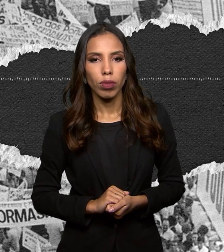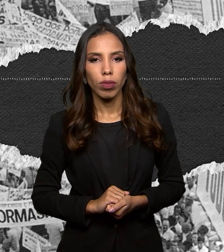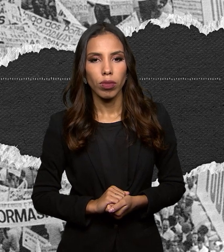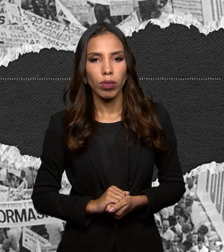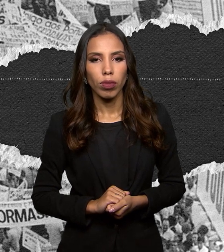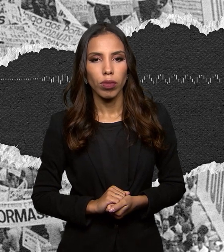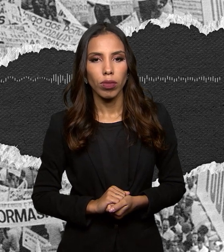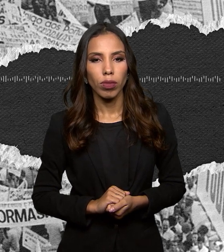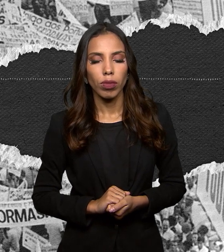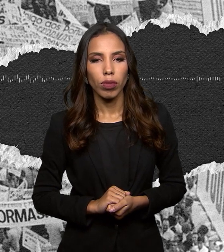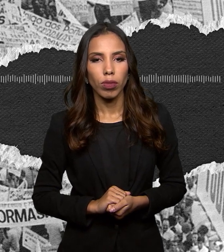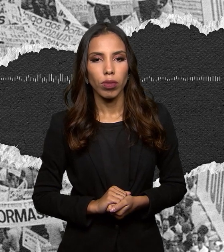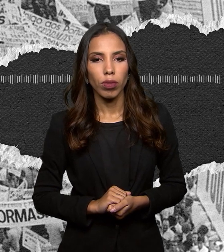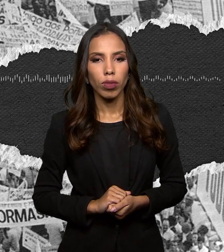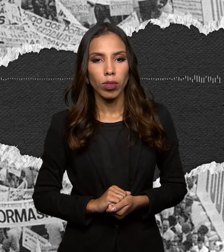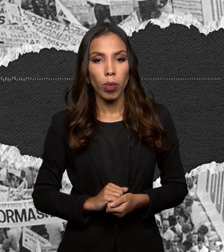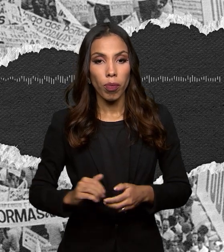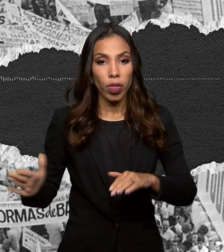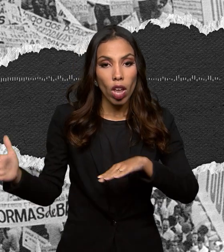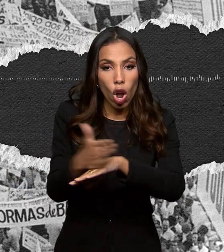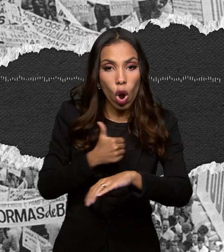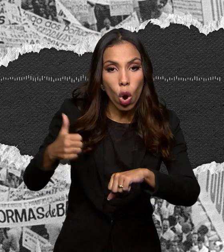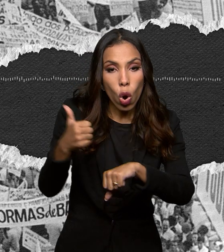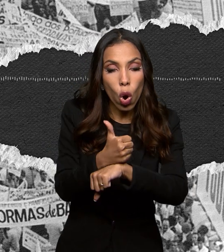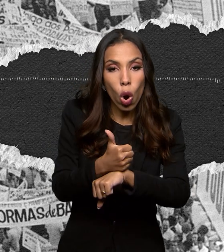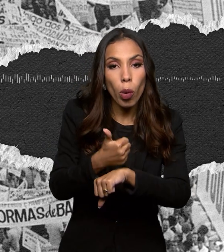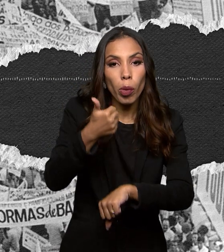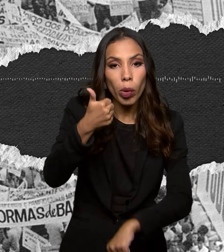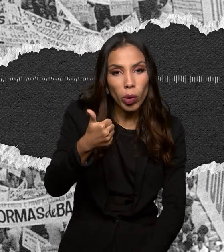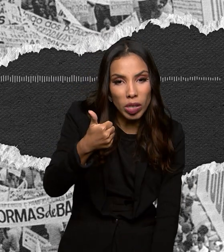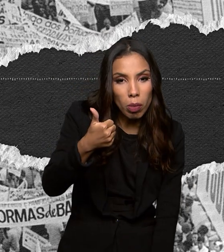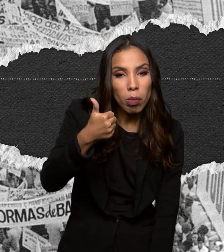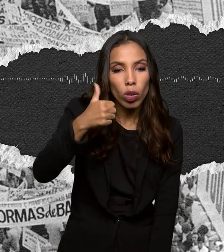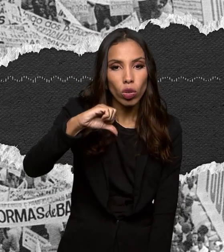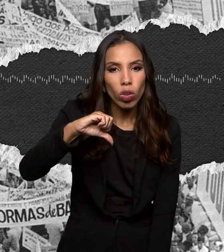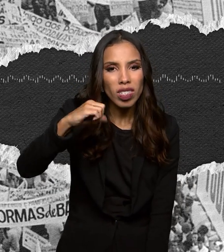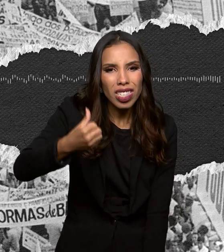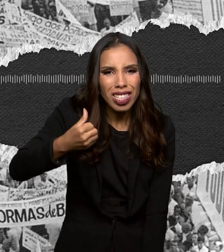Golpe de 64. Perdas e danos.